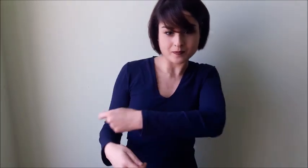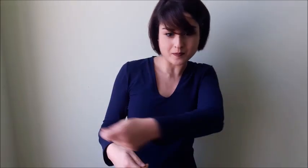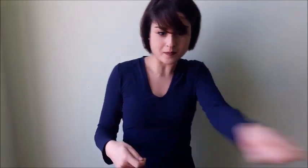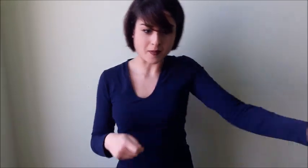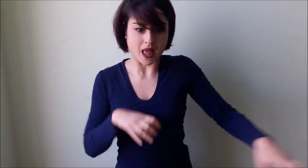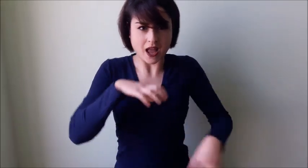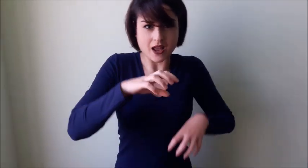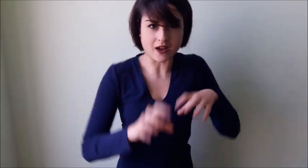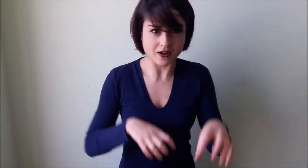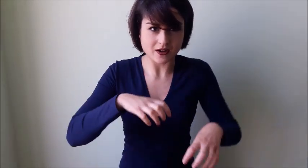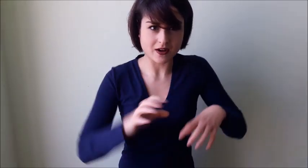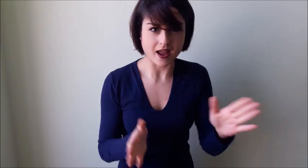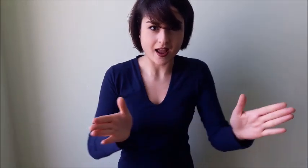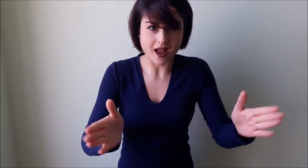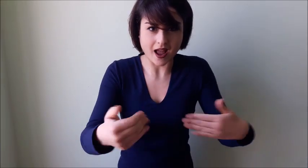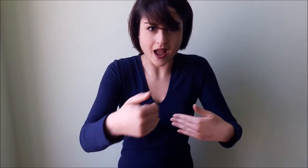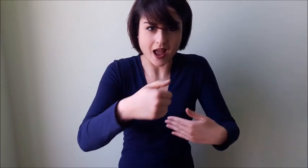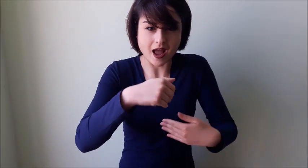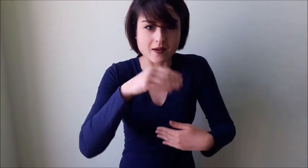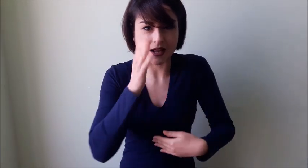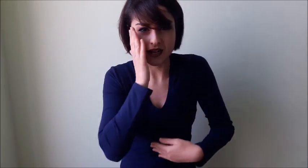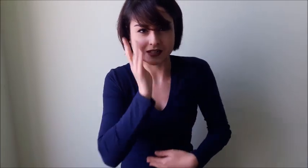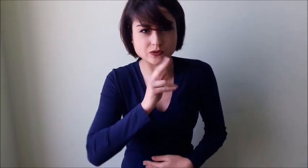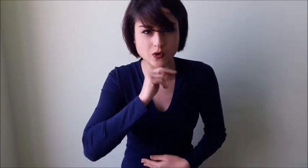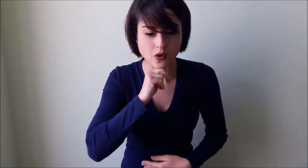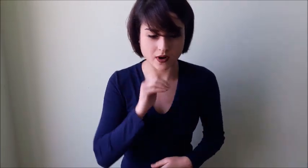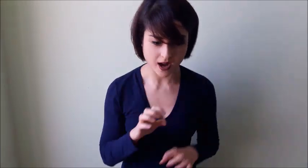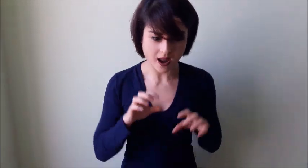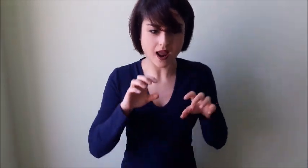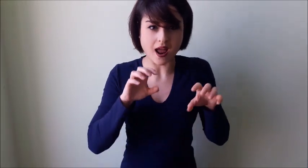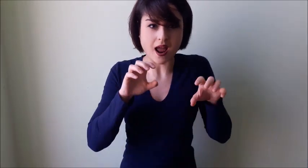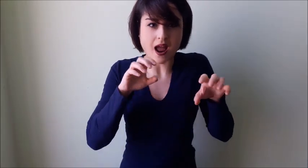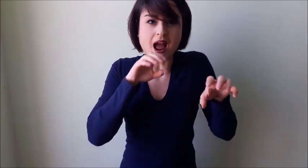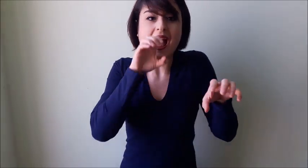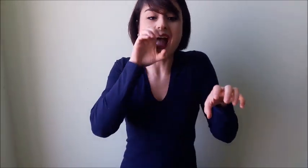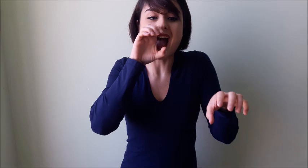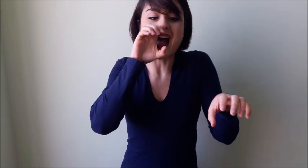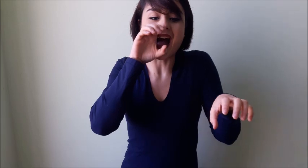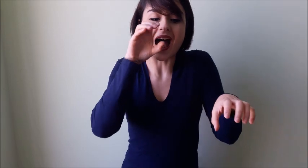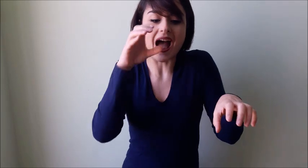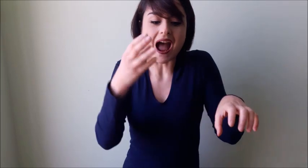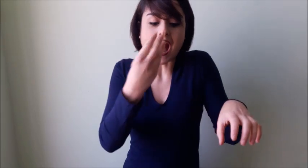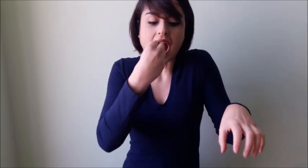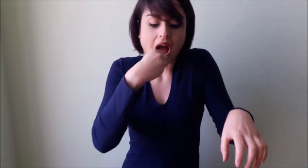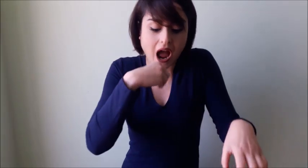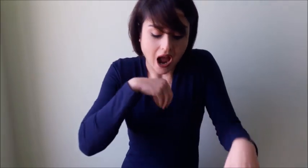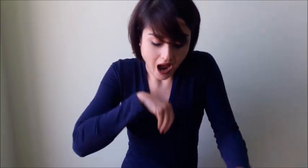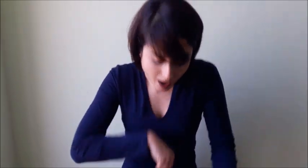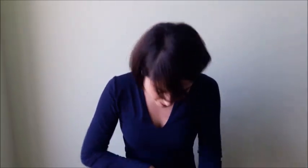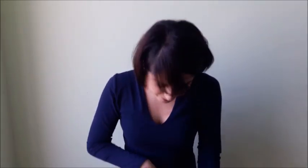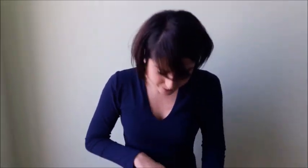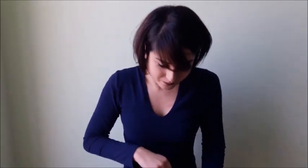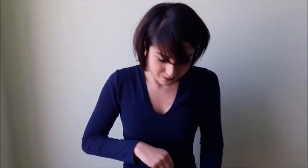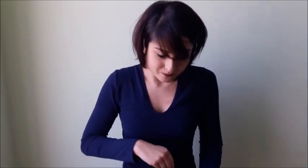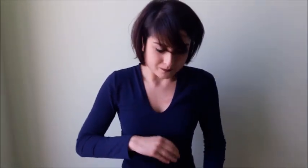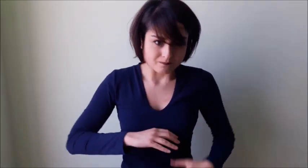aprì la porta e andò dritto in camera della nonna e la divorò in un sol boccone.